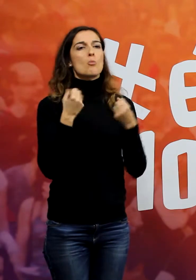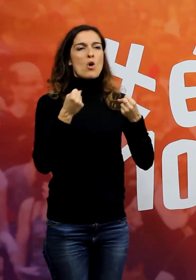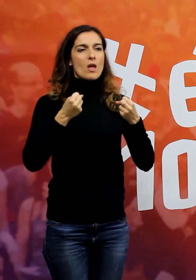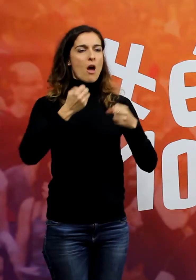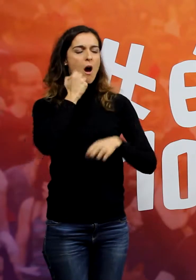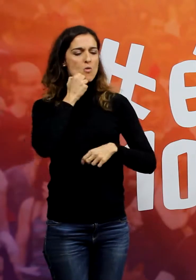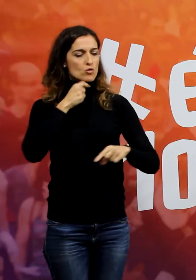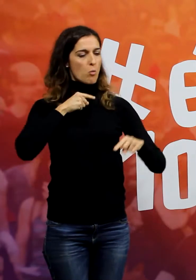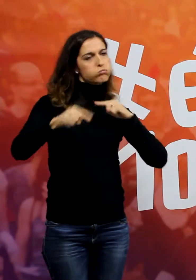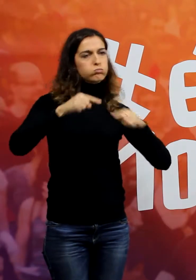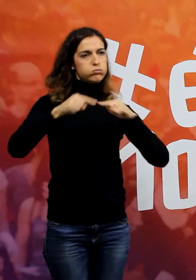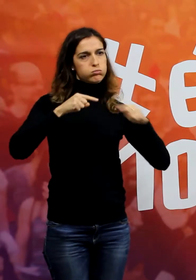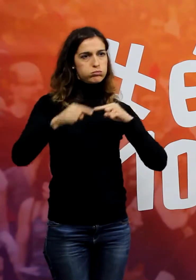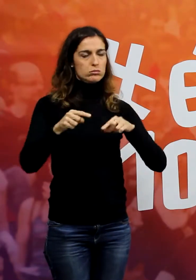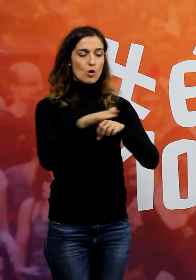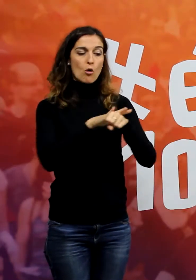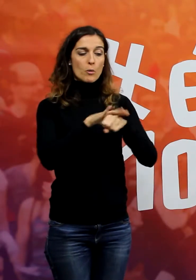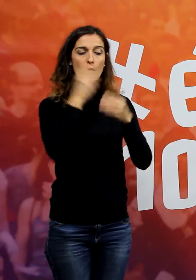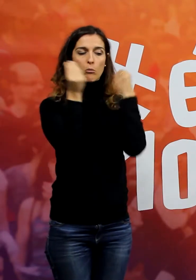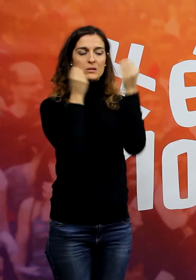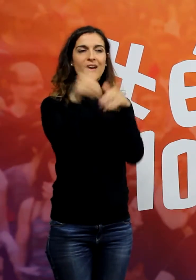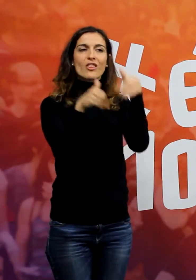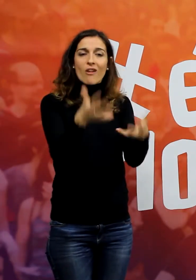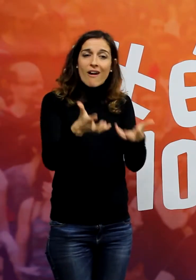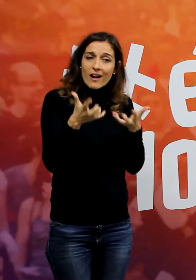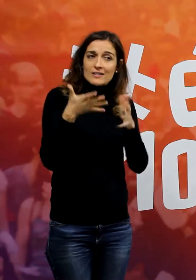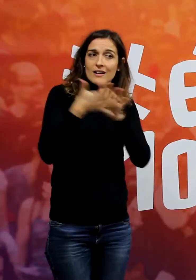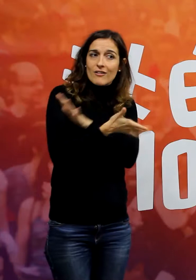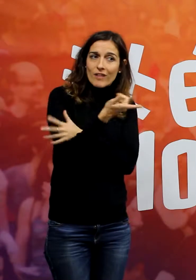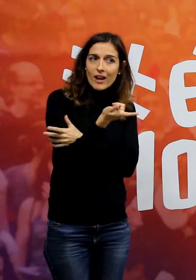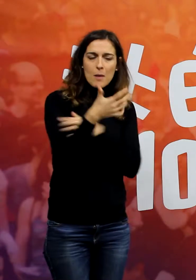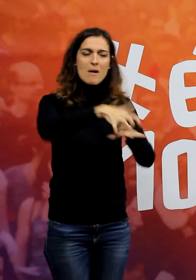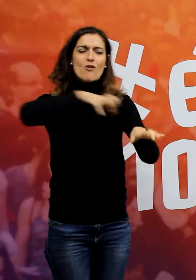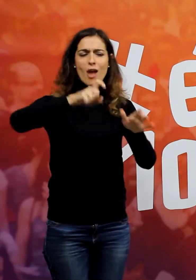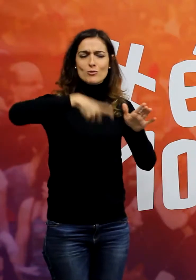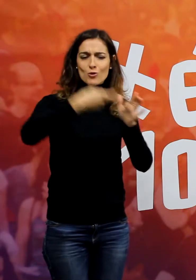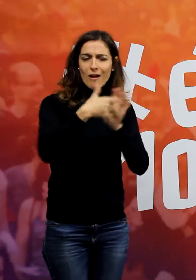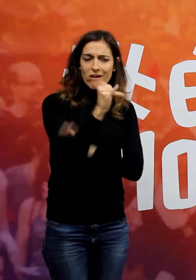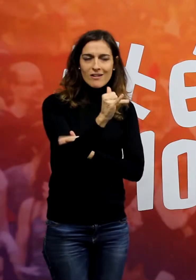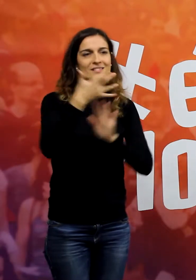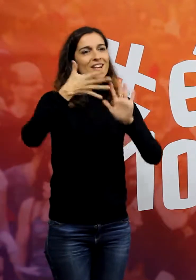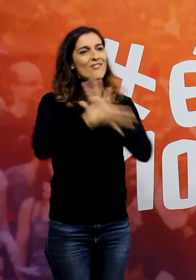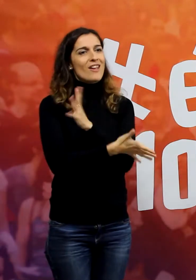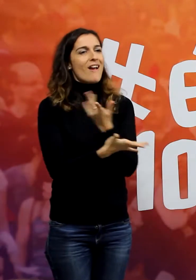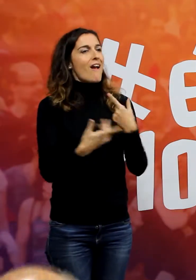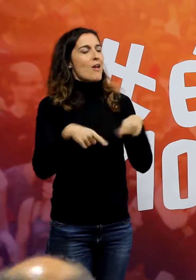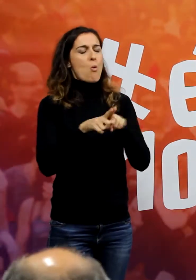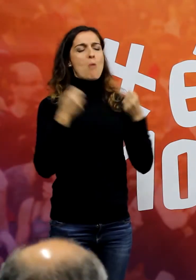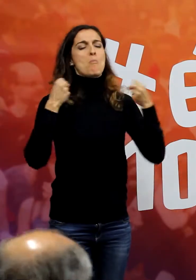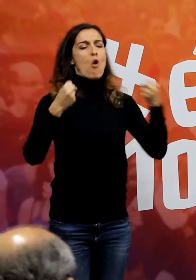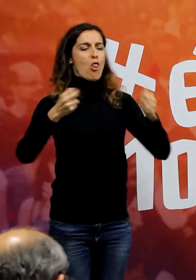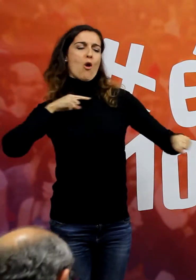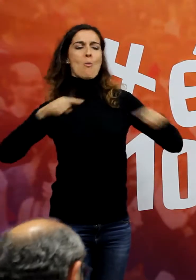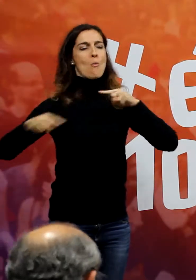despòtics, que se cregueren que guanyar les eleccions i tindre majoria absoluta era el mateix que poder absolut.